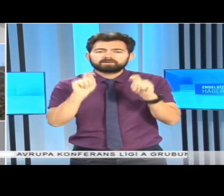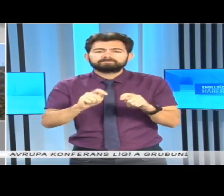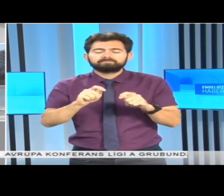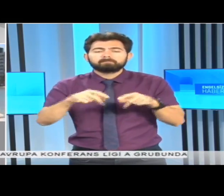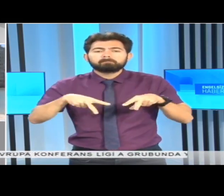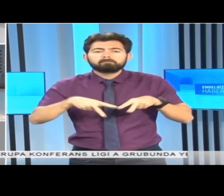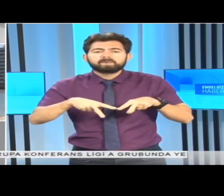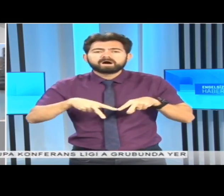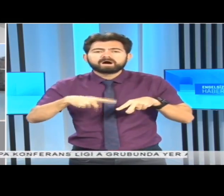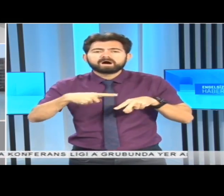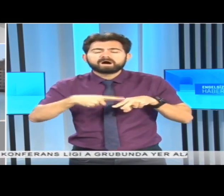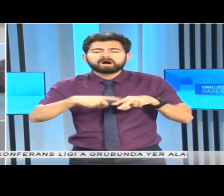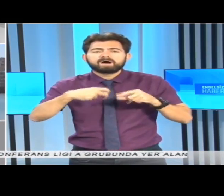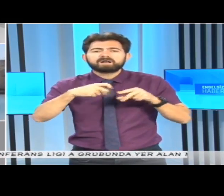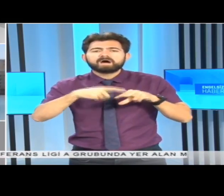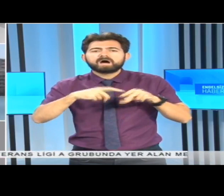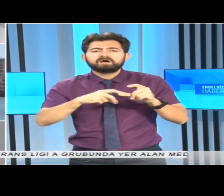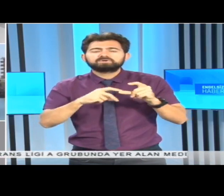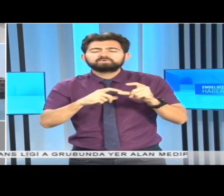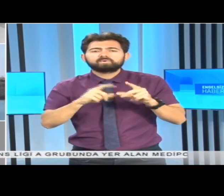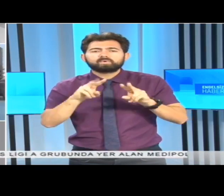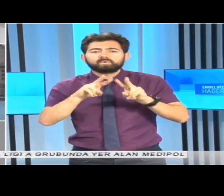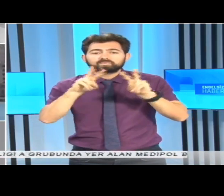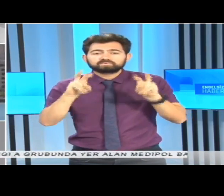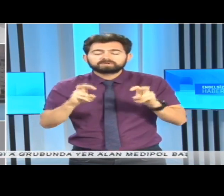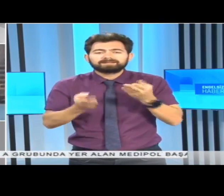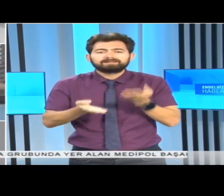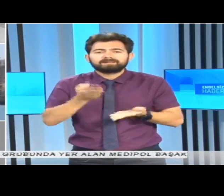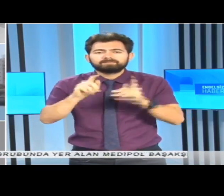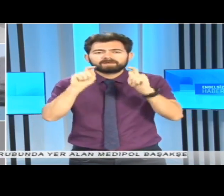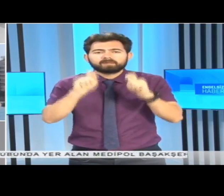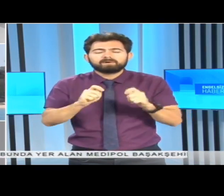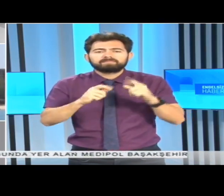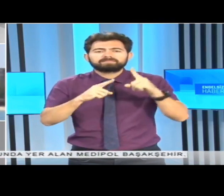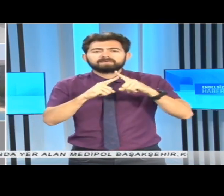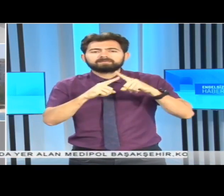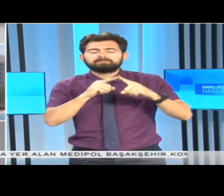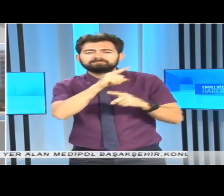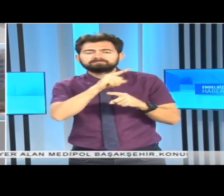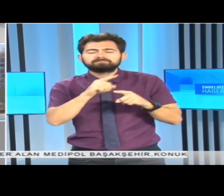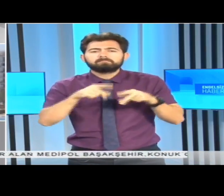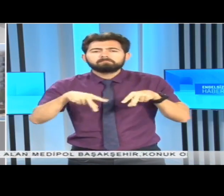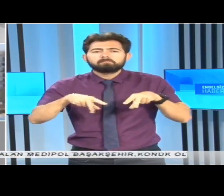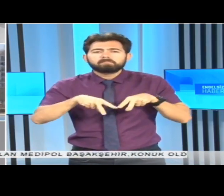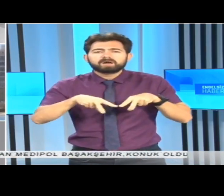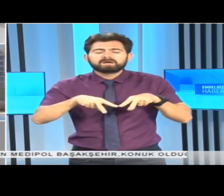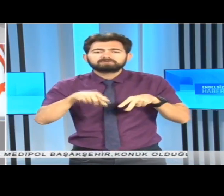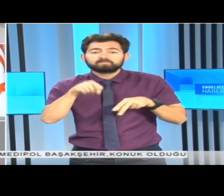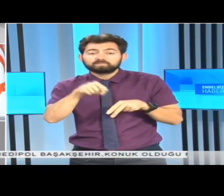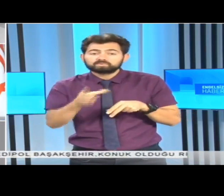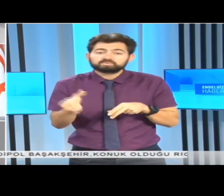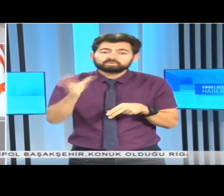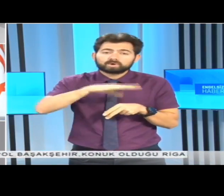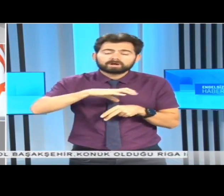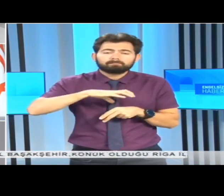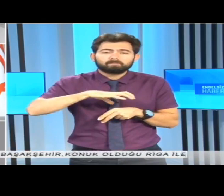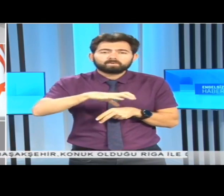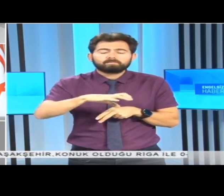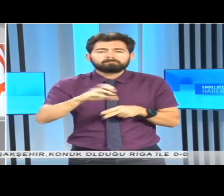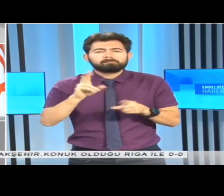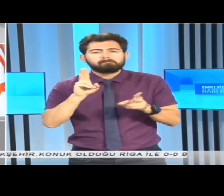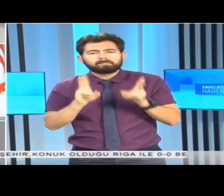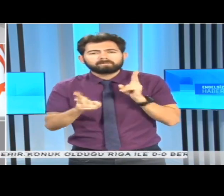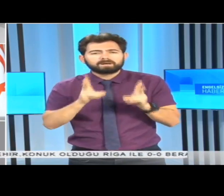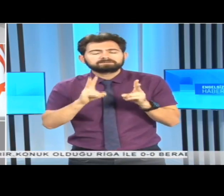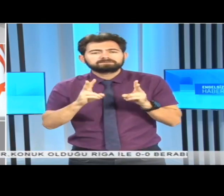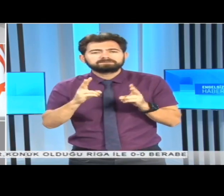da değerlendirmelerde bulunan Cumhurbaşkanı Tatar, Maraş'ta bir sonraki aşamanın bazı